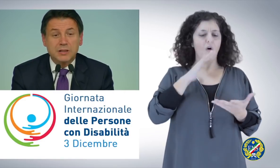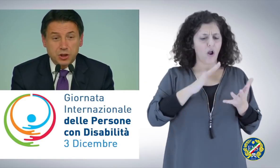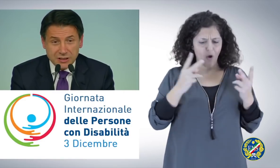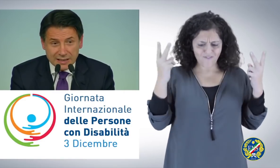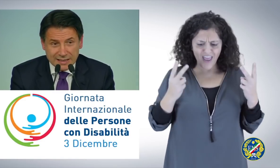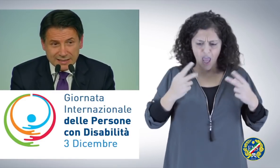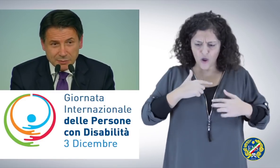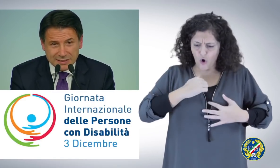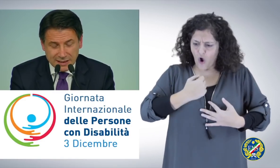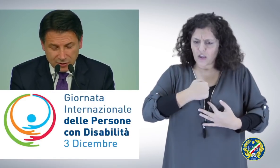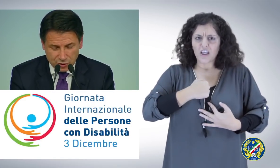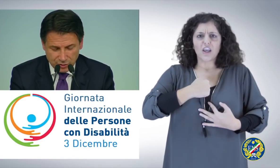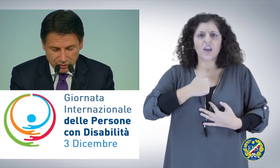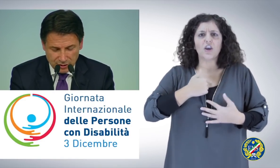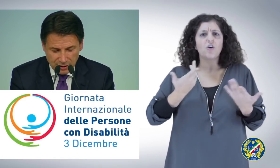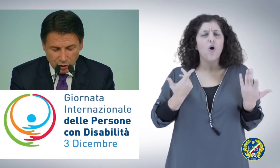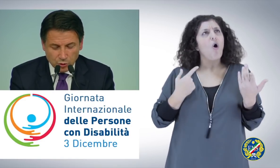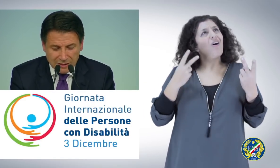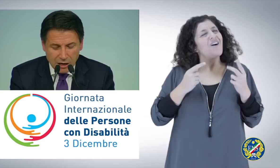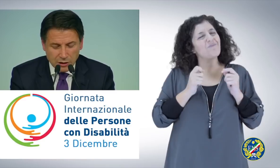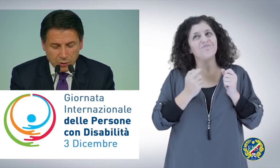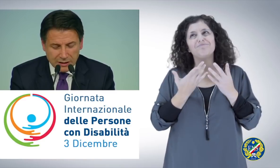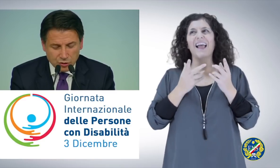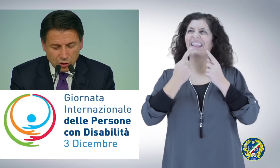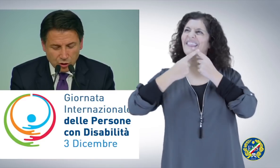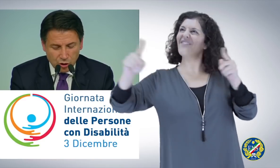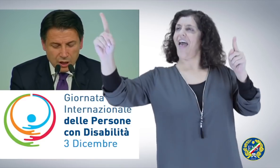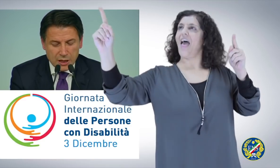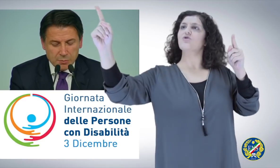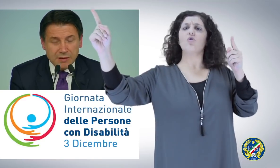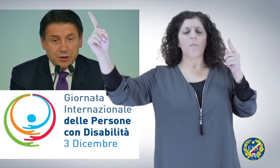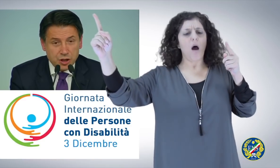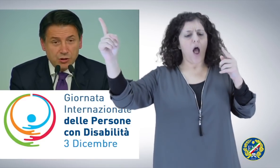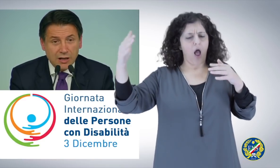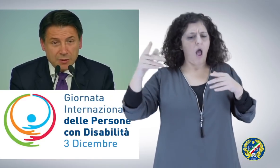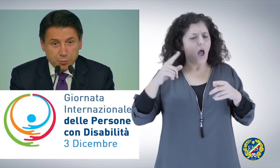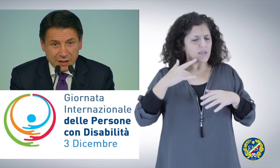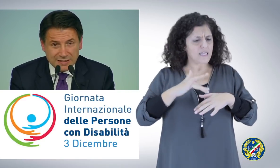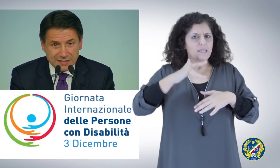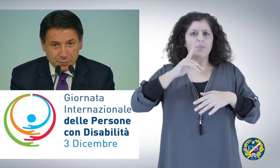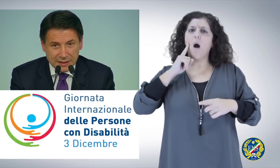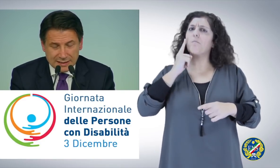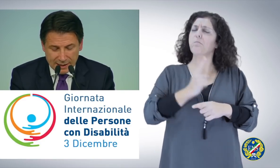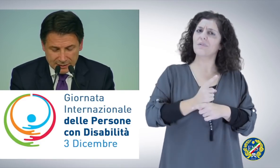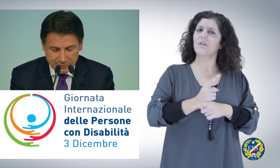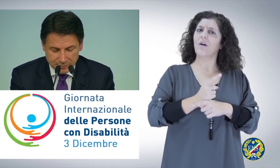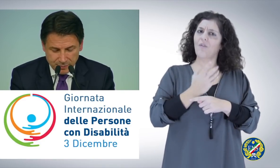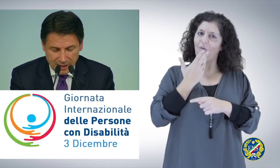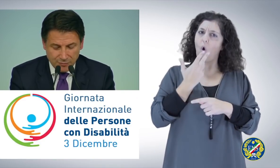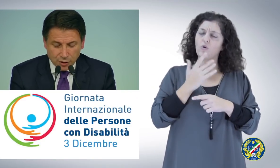'autenticità di essere me stesso lontano da quel che sono ma vicino alla mia pura sensibilità a